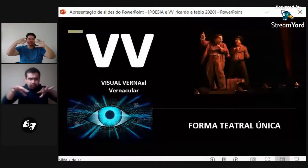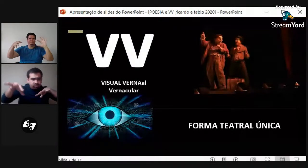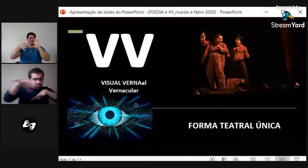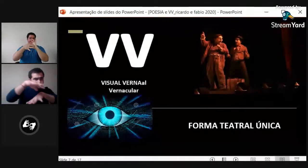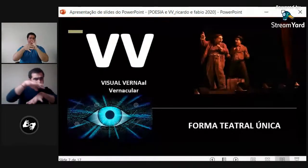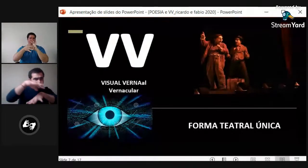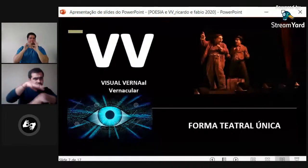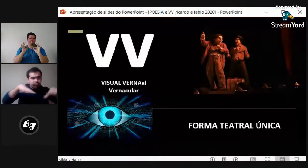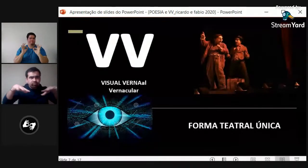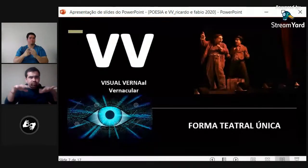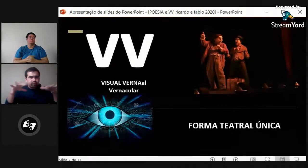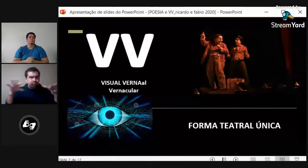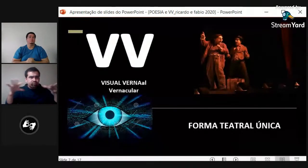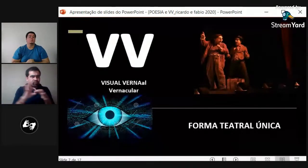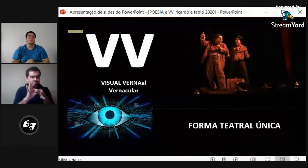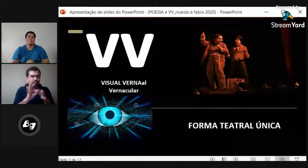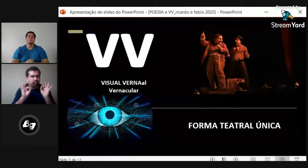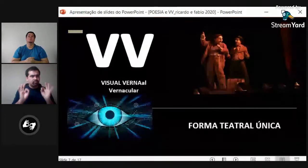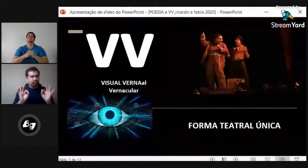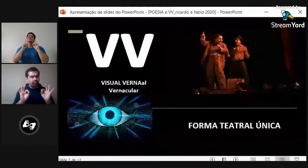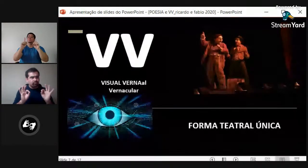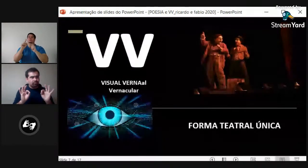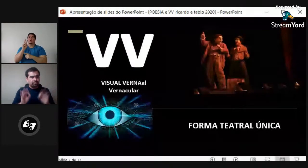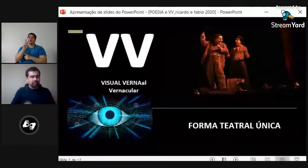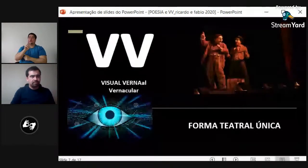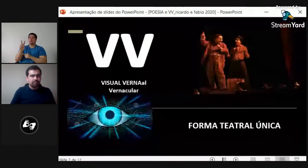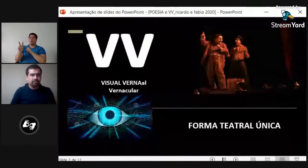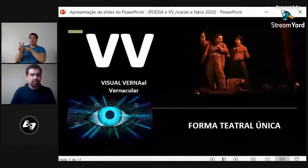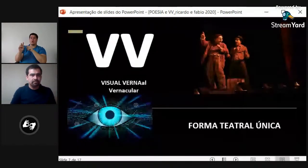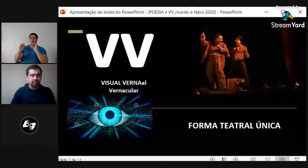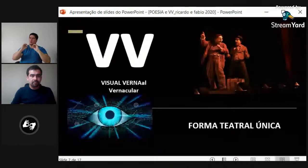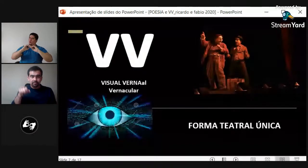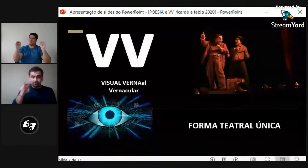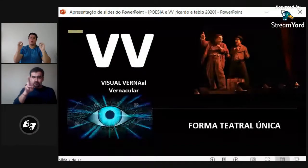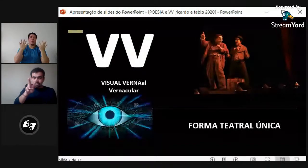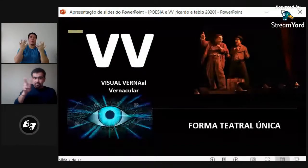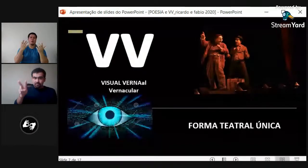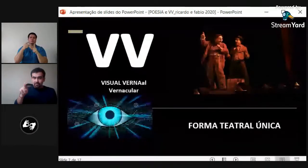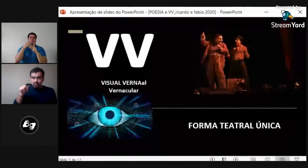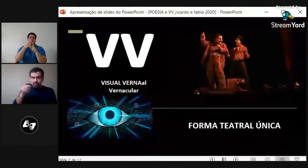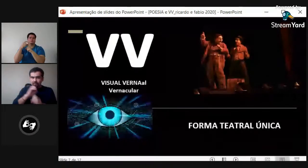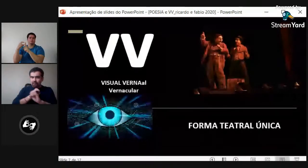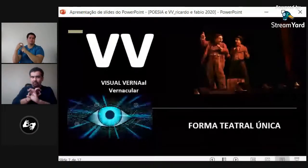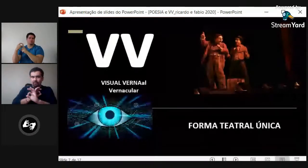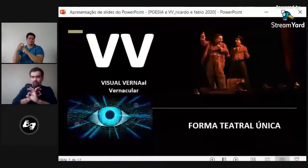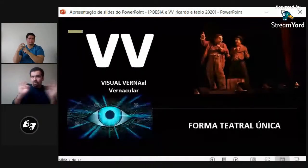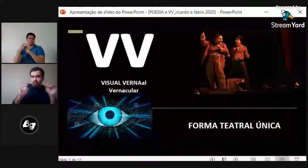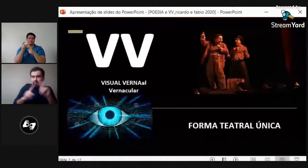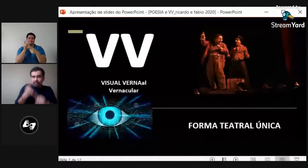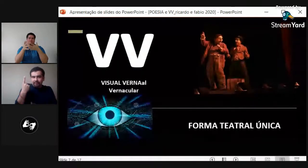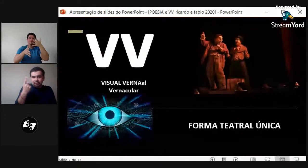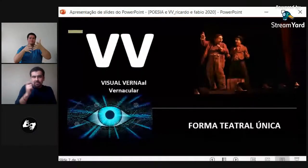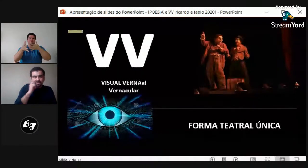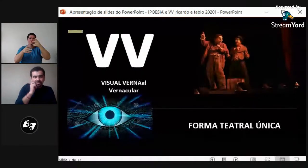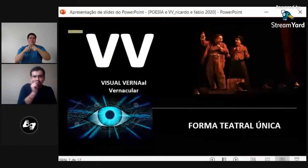Bueno, y esto es visualmente muy potente, el vernáculo visual. Es donde se representa de manera visual todo lo que se ve.